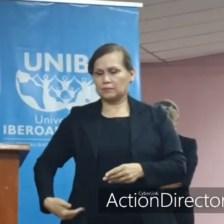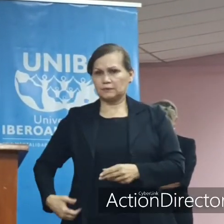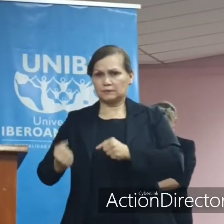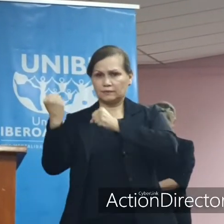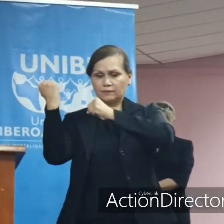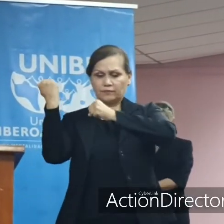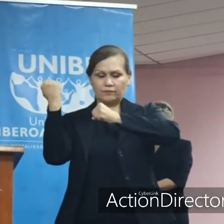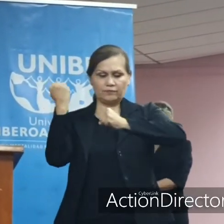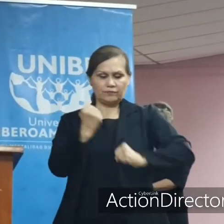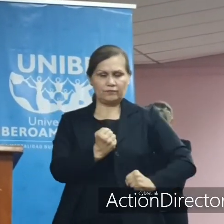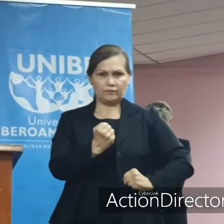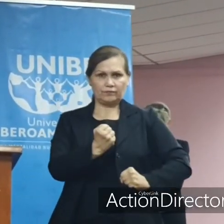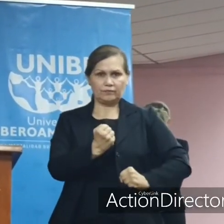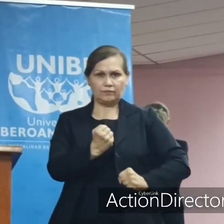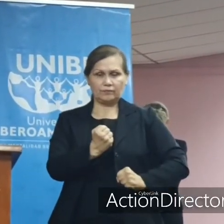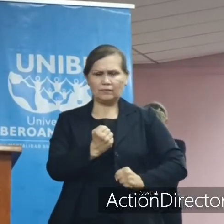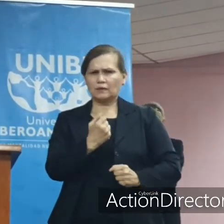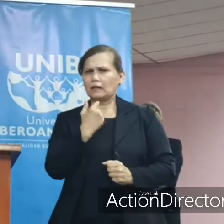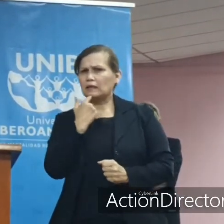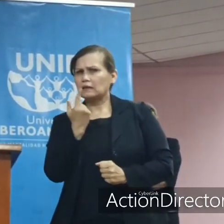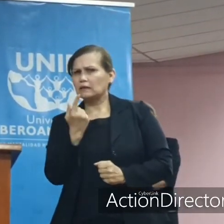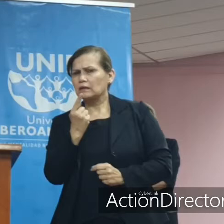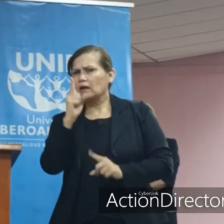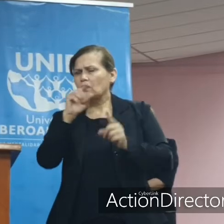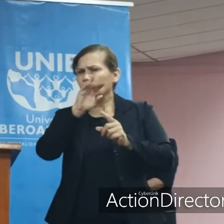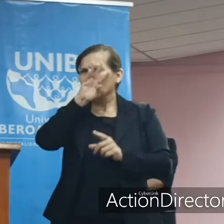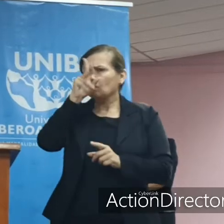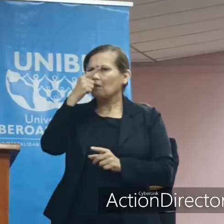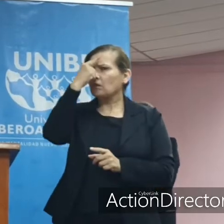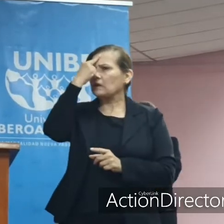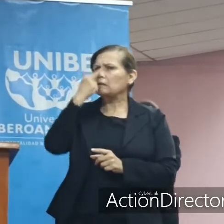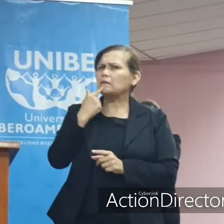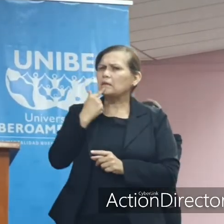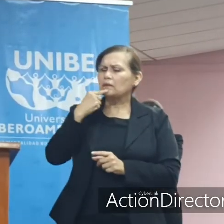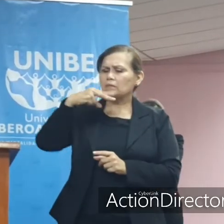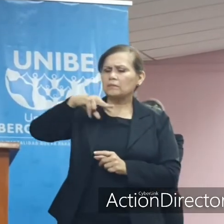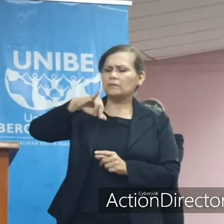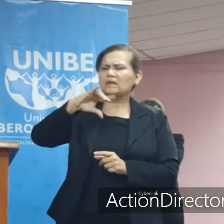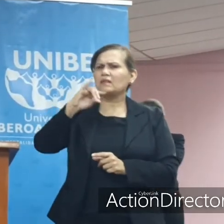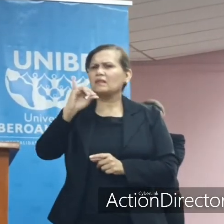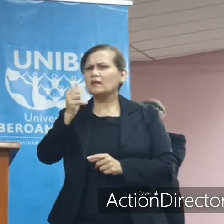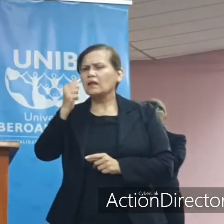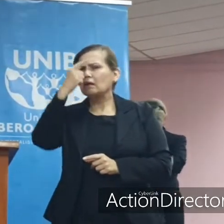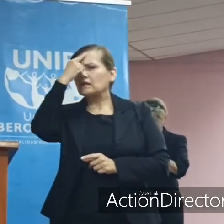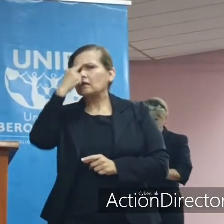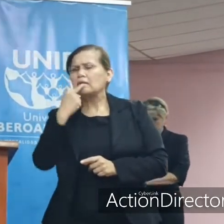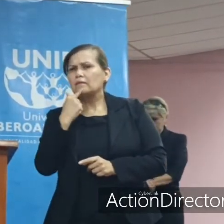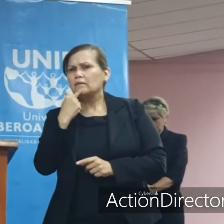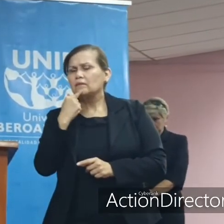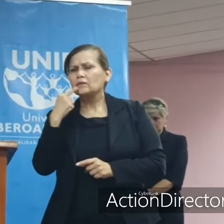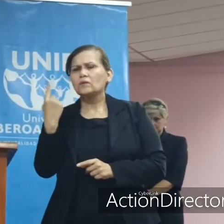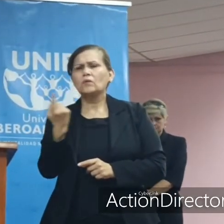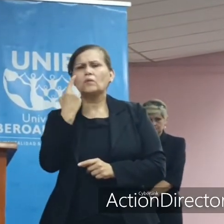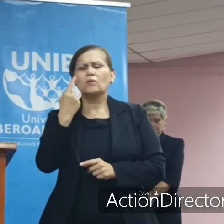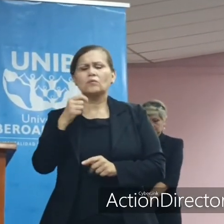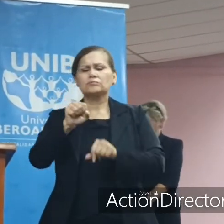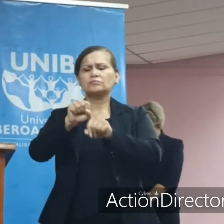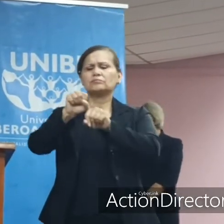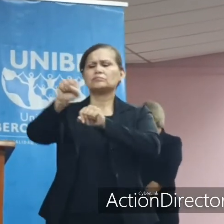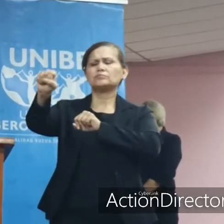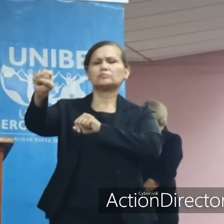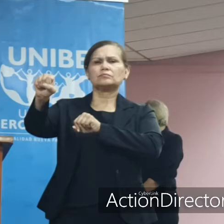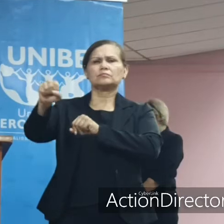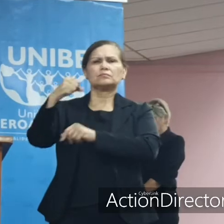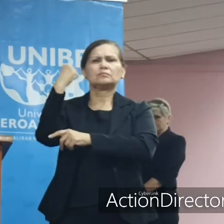Juntadora y dirán, los que no la conocen, ¿quién es doña Nidia? Y doña Nidia tiene un solo título que es la que